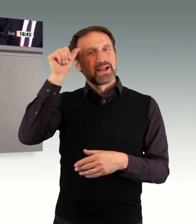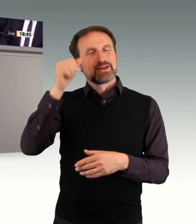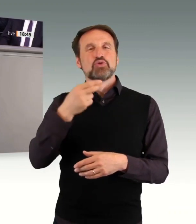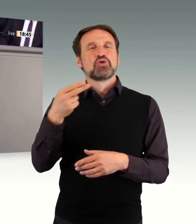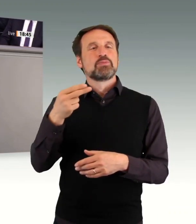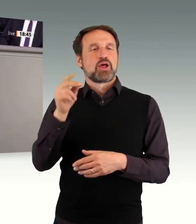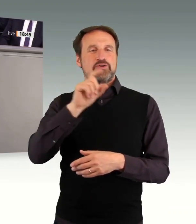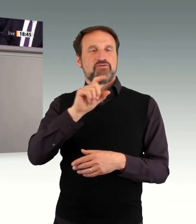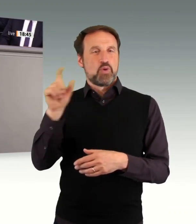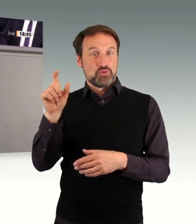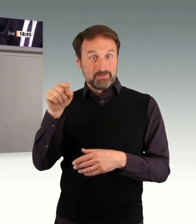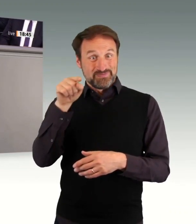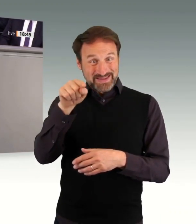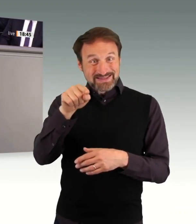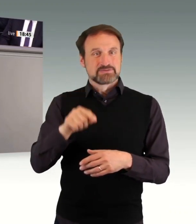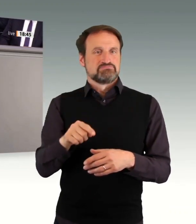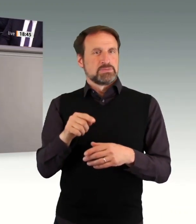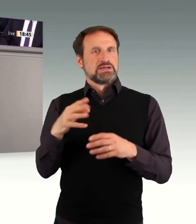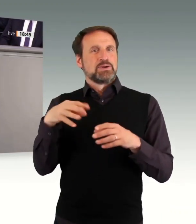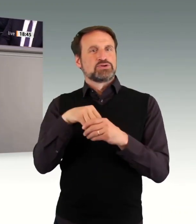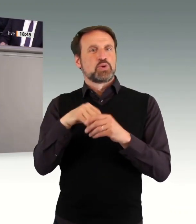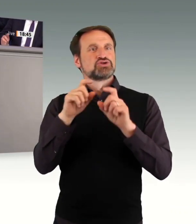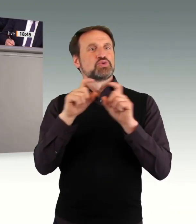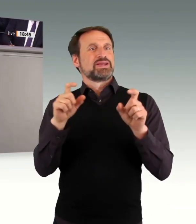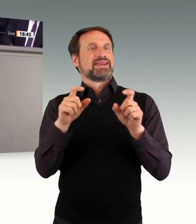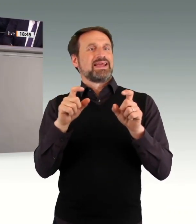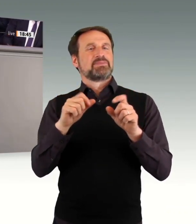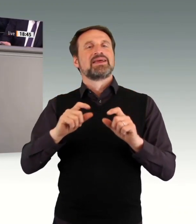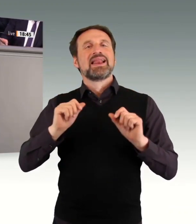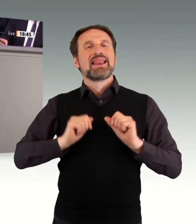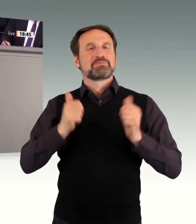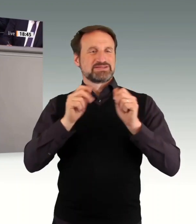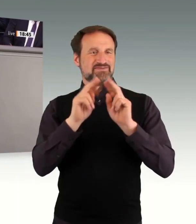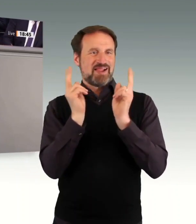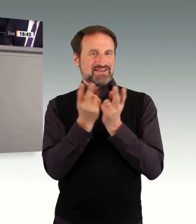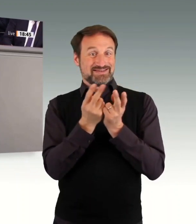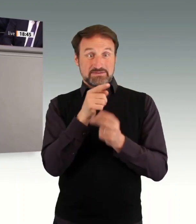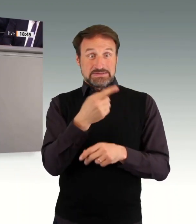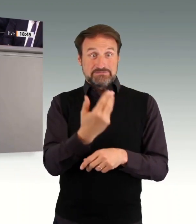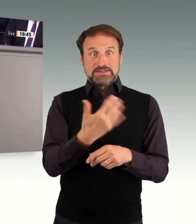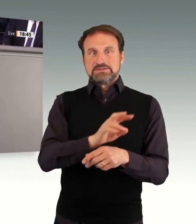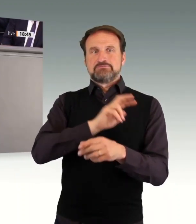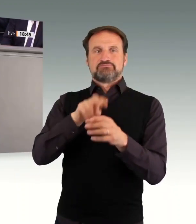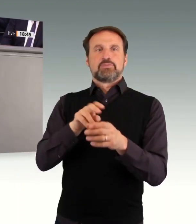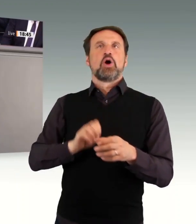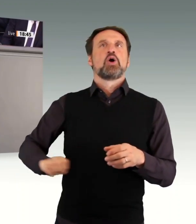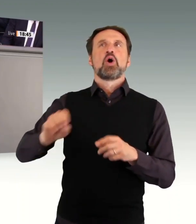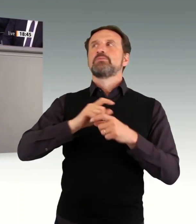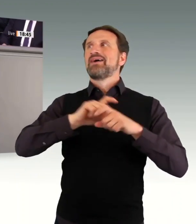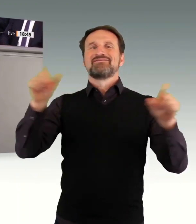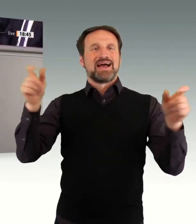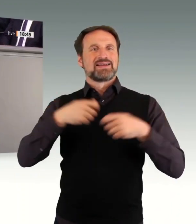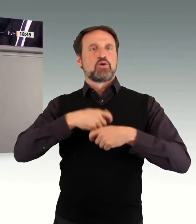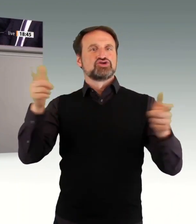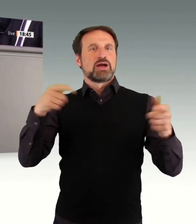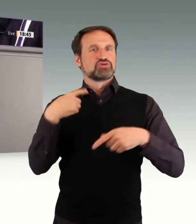Budget für Arbeit und beim Budget für Ausbildung die Anwendungsmöglichkeiten zu erweitern und die Antragstellung zu